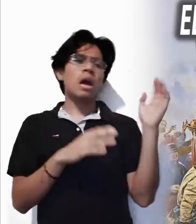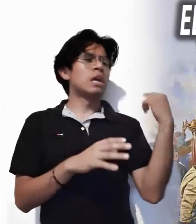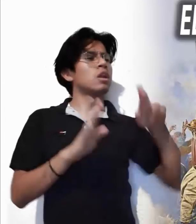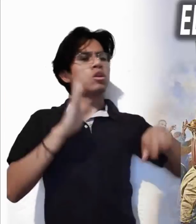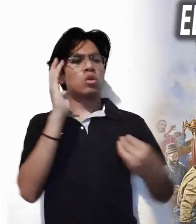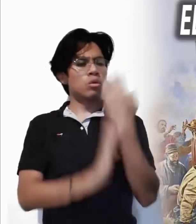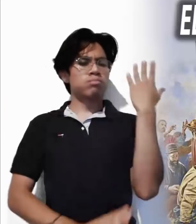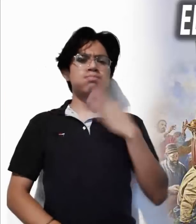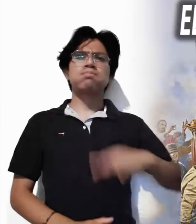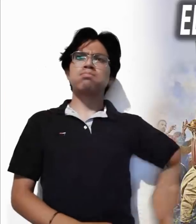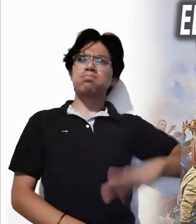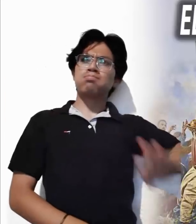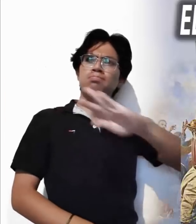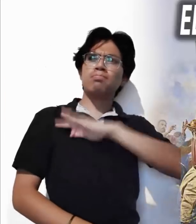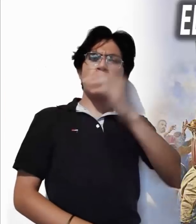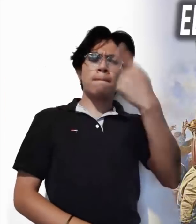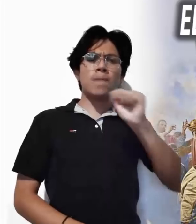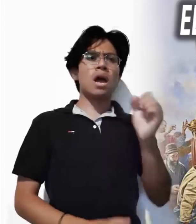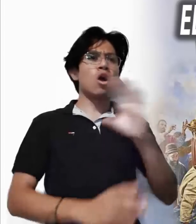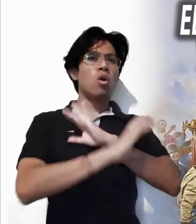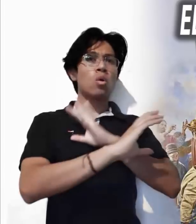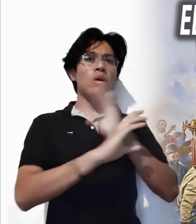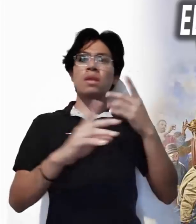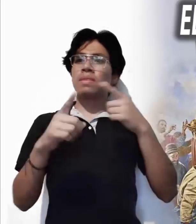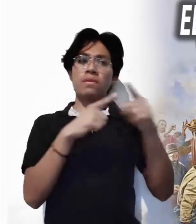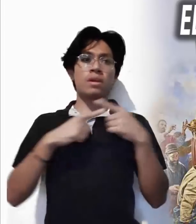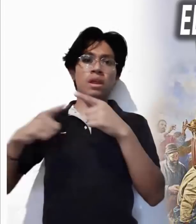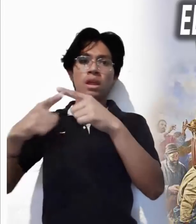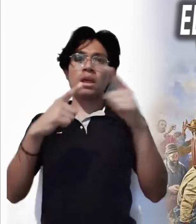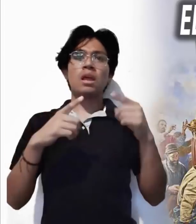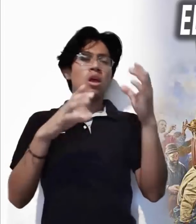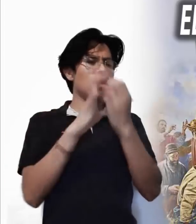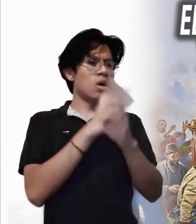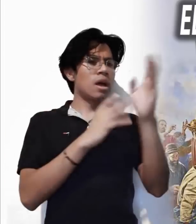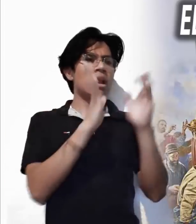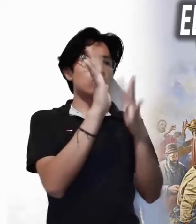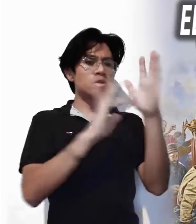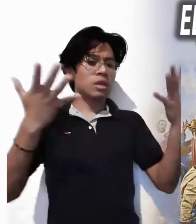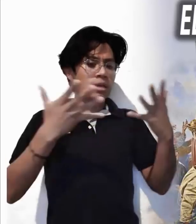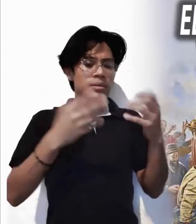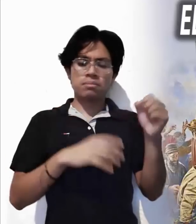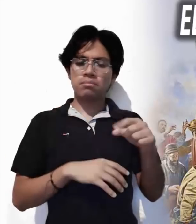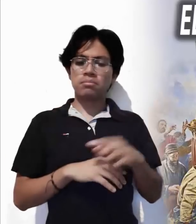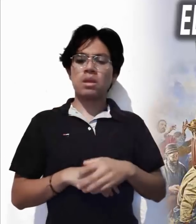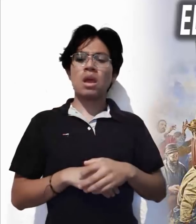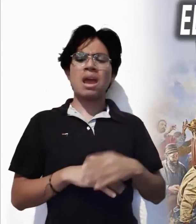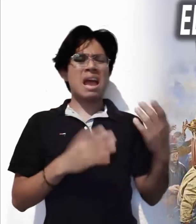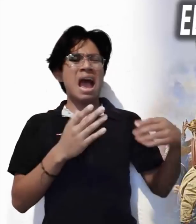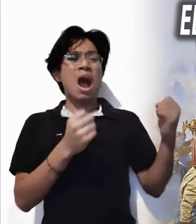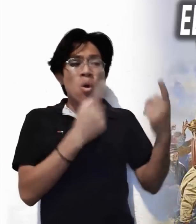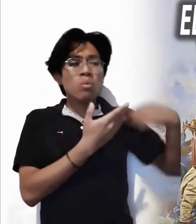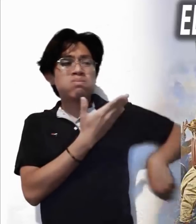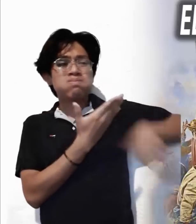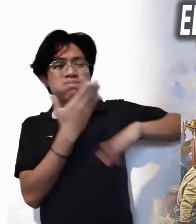causa, y renovando su actitud de llenar todos los espacios del resucitado. Unos azotes,